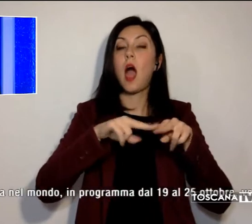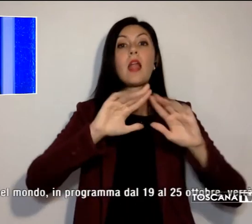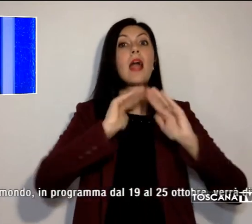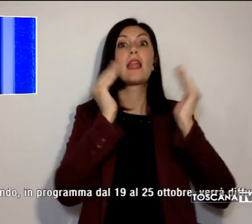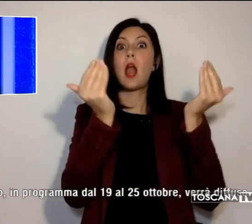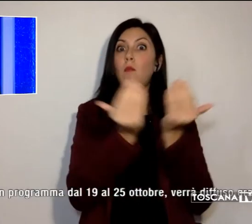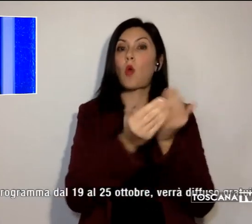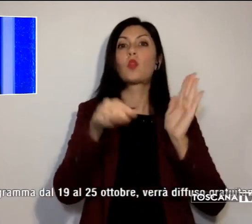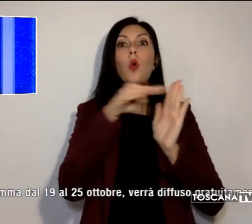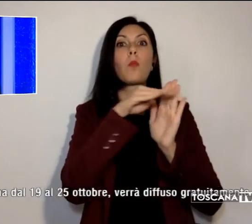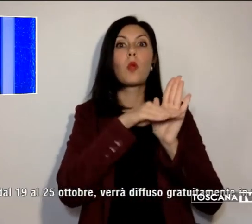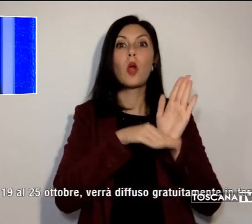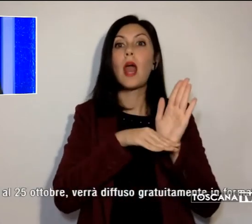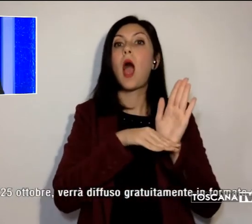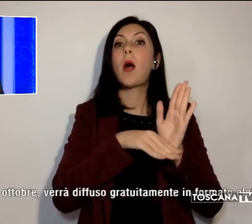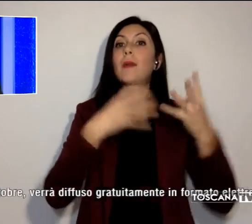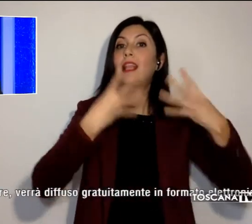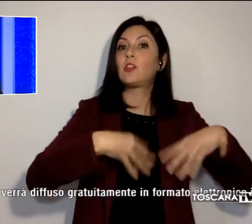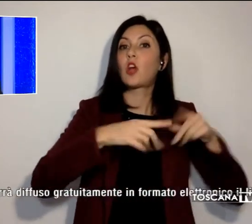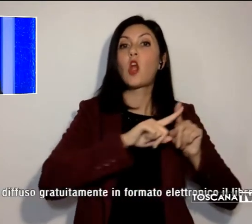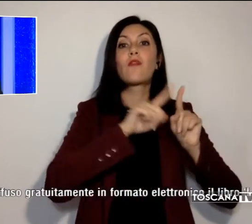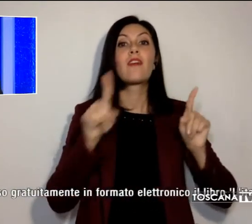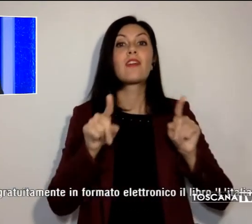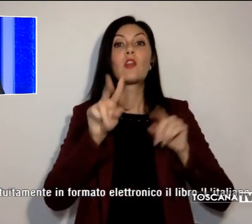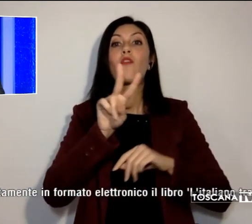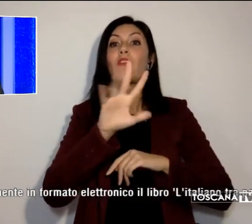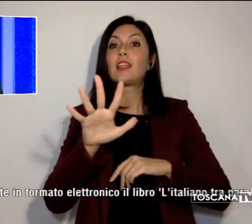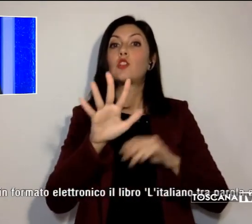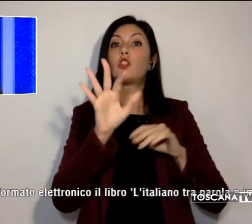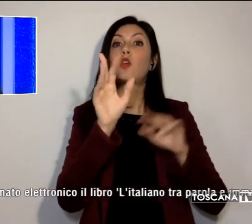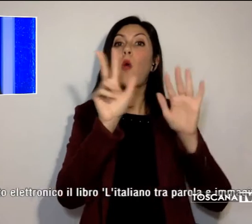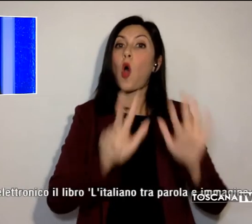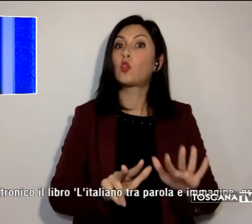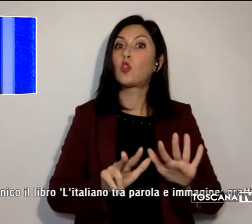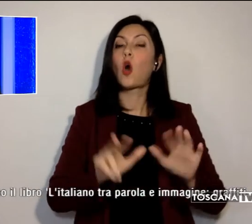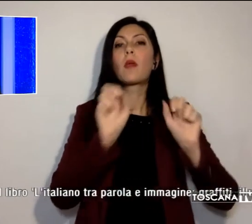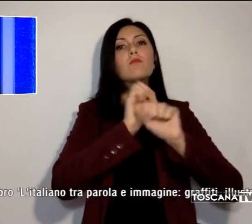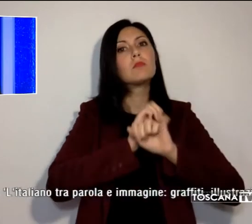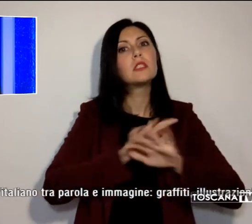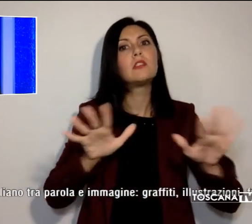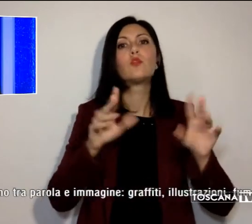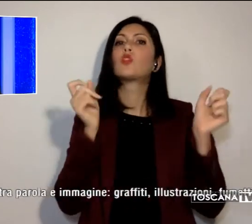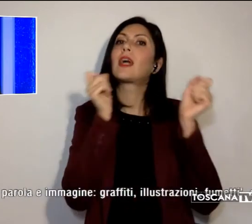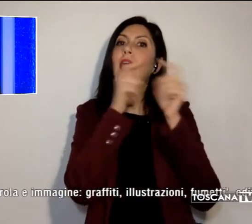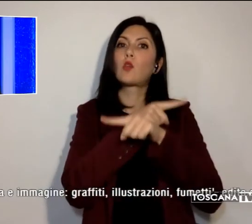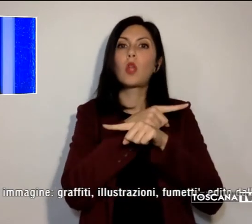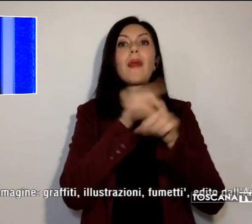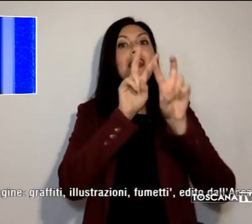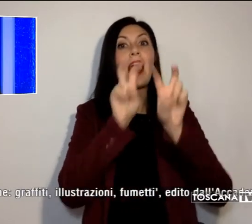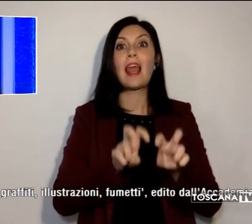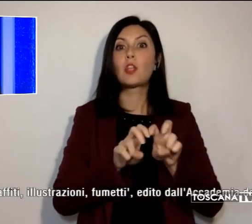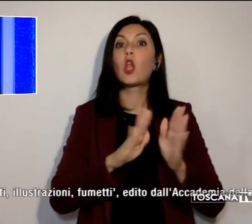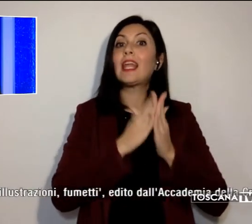19 al 25 ottobre, verrà diffuso gratuitamente in formato elettronico il libro L